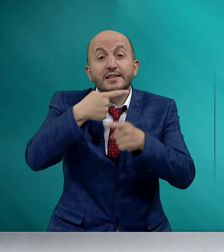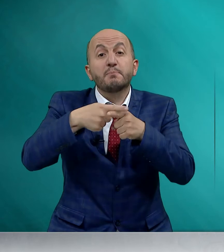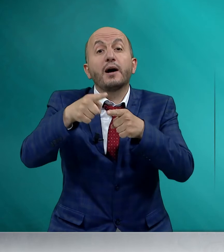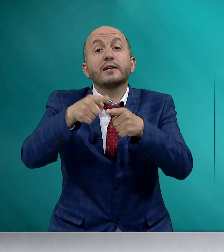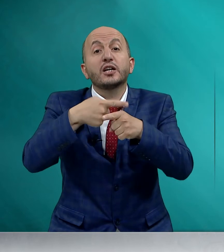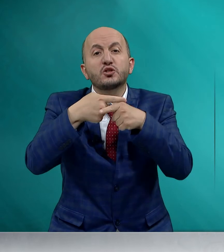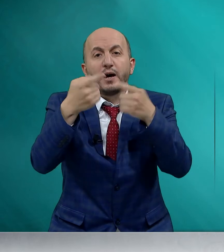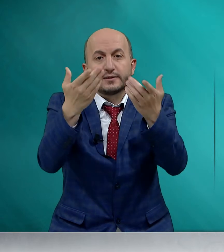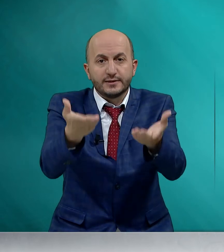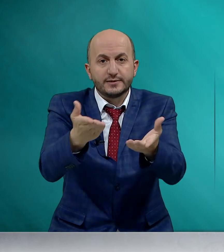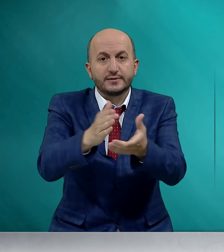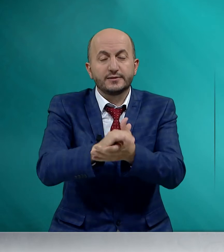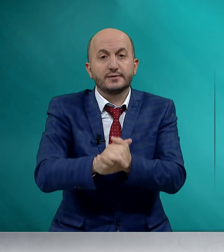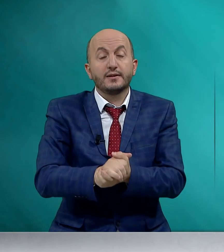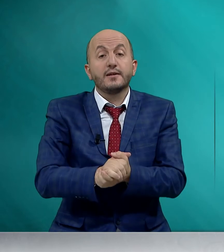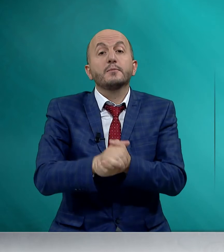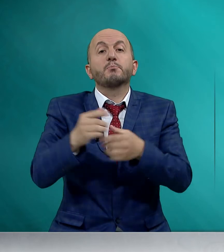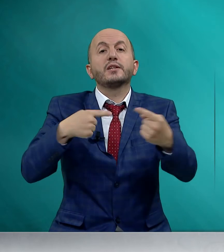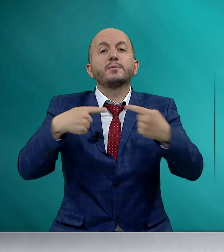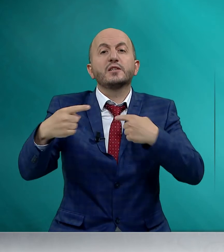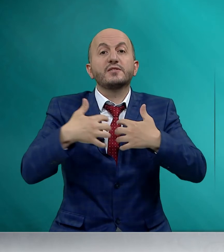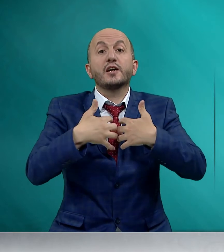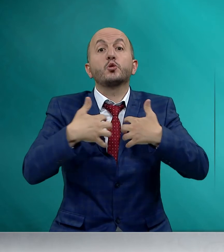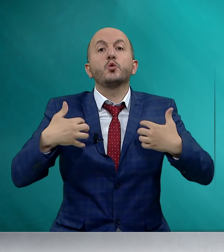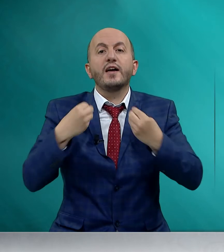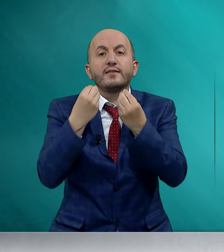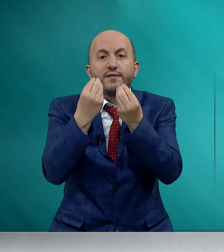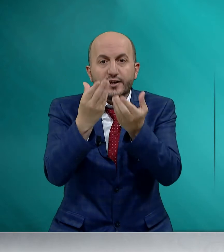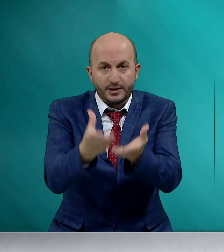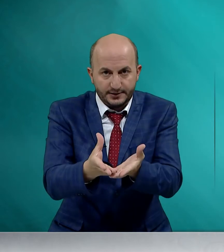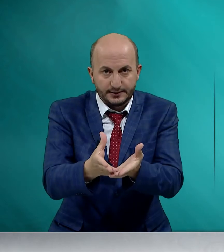paylaşmaktır. Birbirimize güven vermektir.